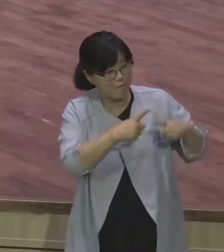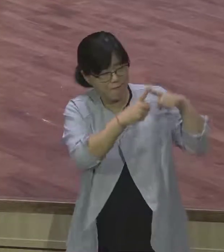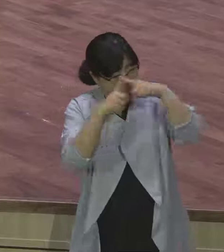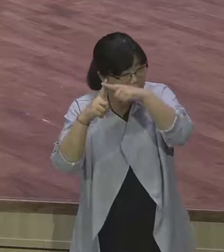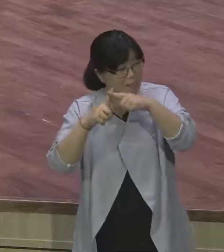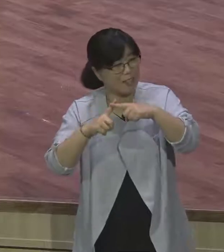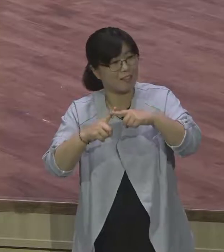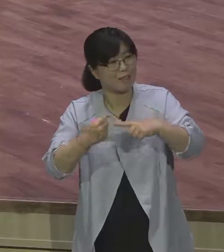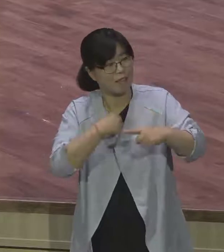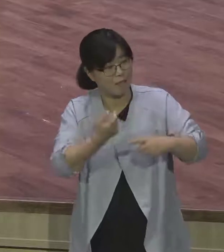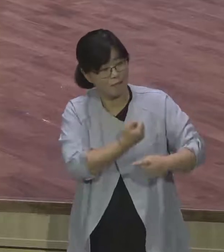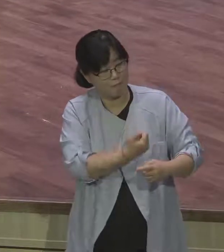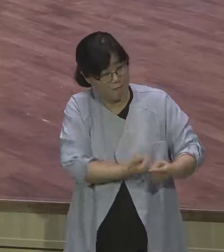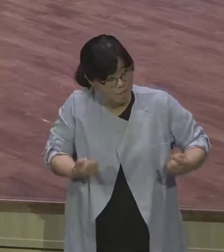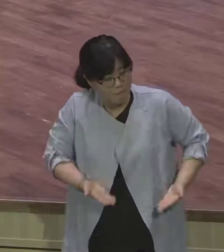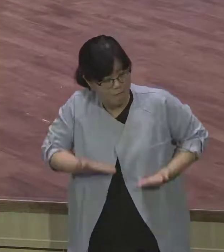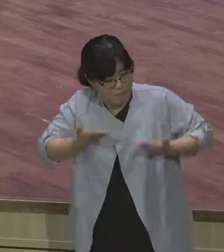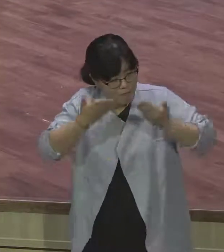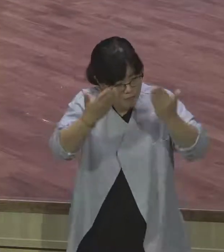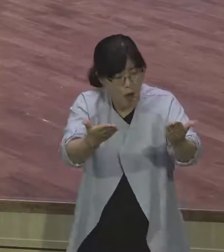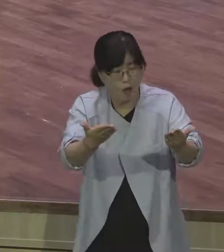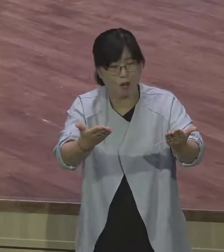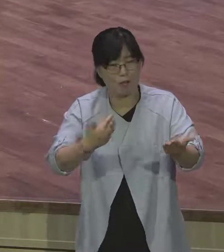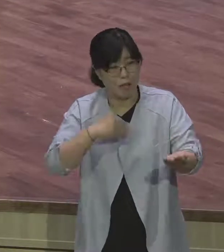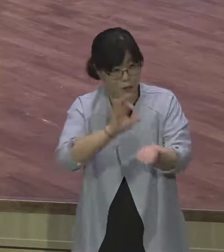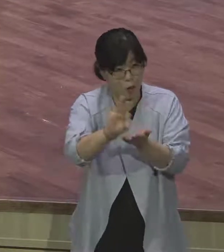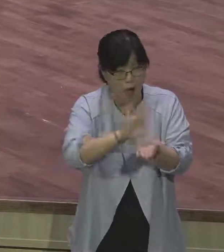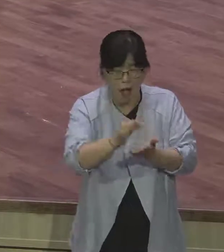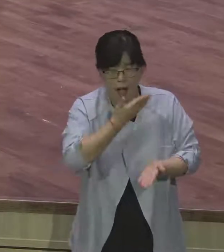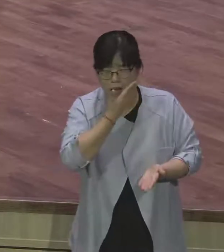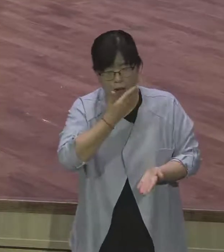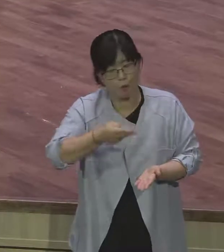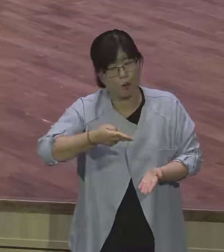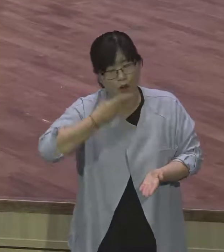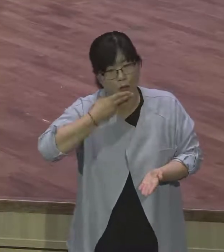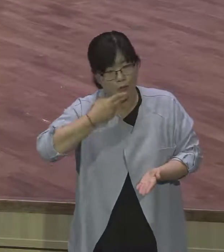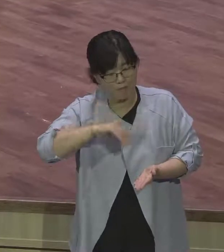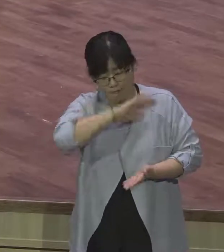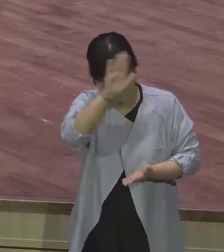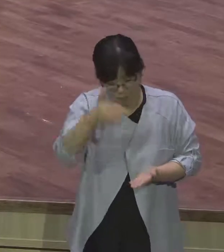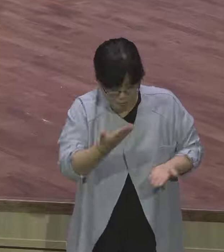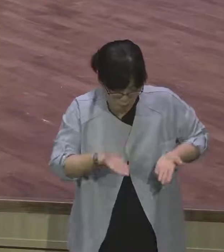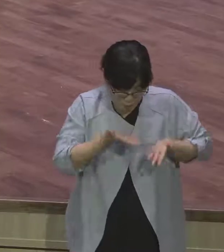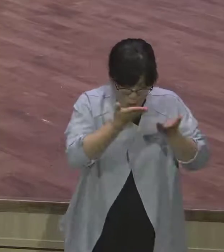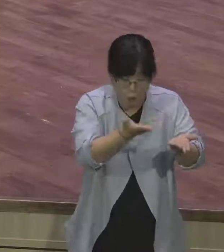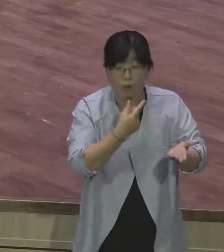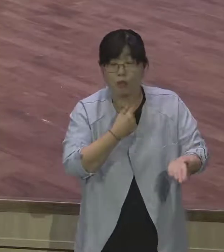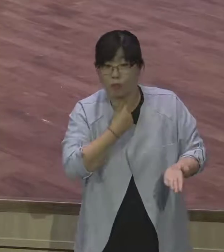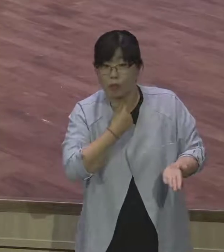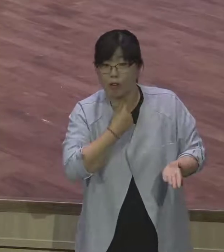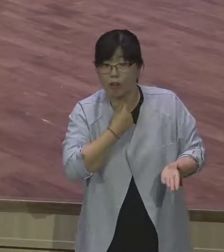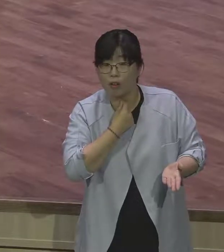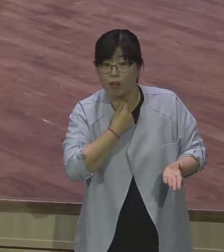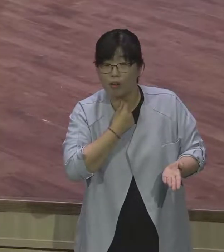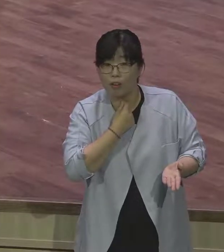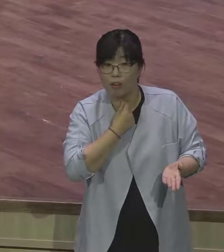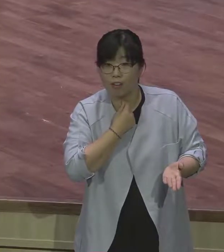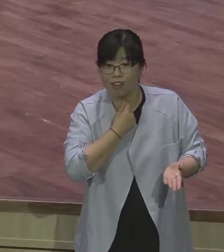그렇게 아깝지 않고 이것을 영적으로 그대로 적용해보세요. 교회에 나오는 것이 너무 좋고